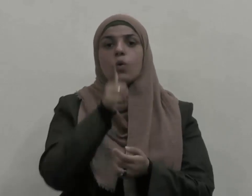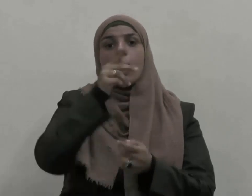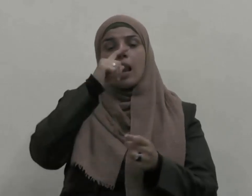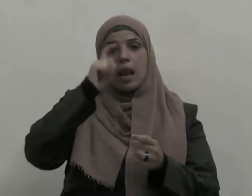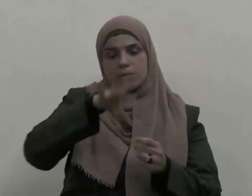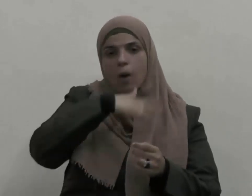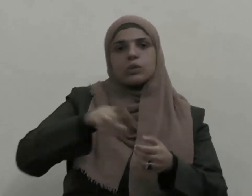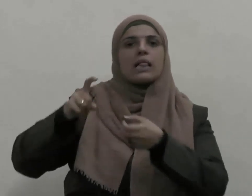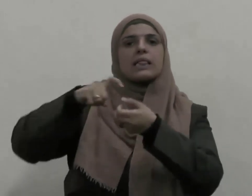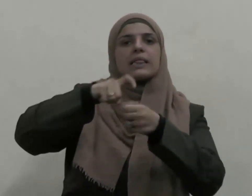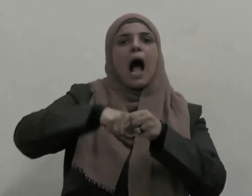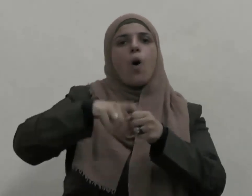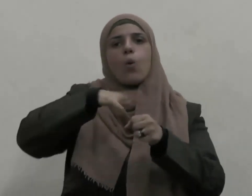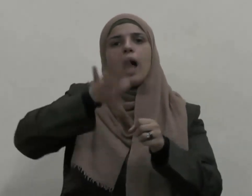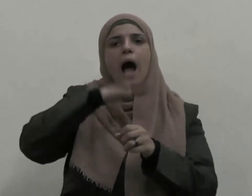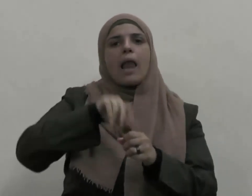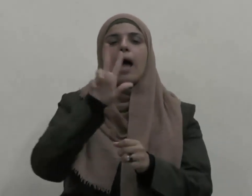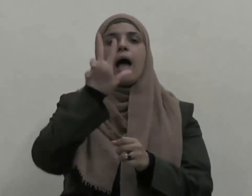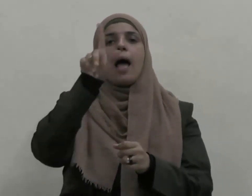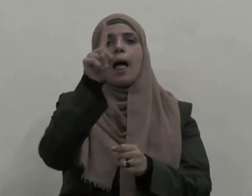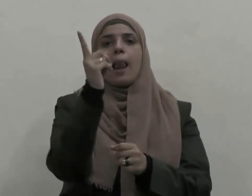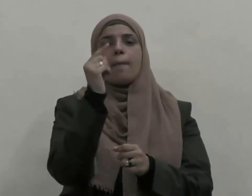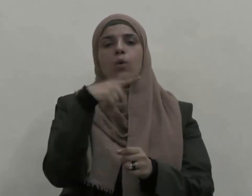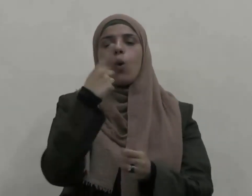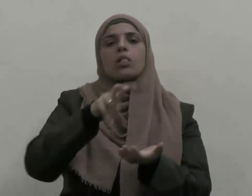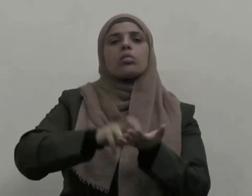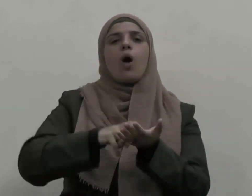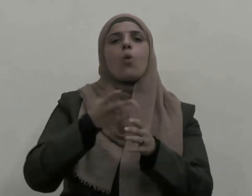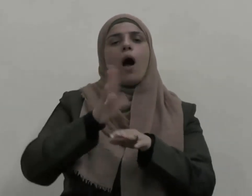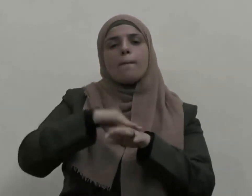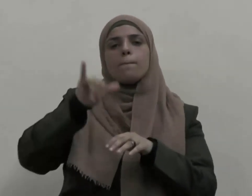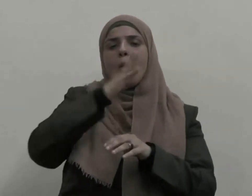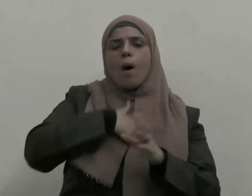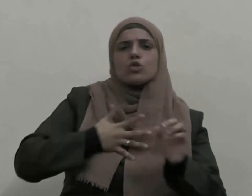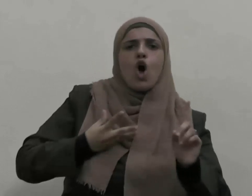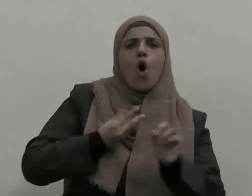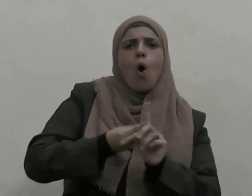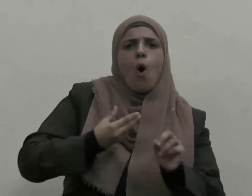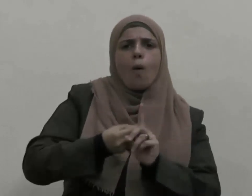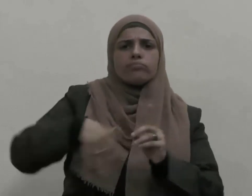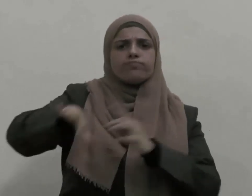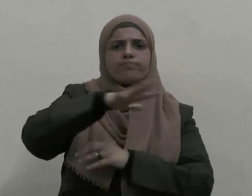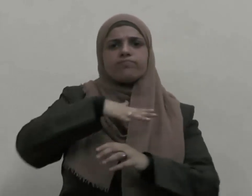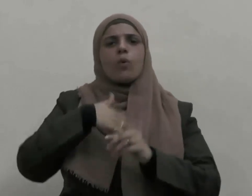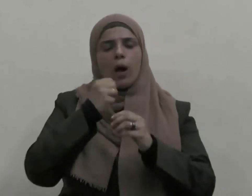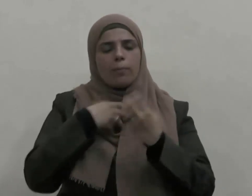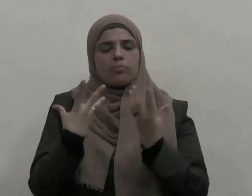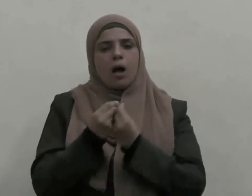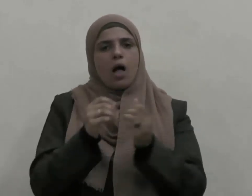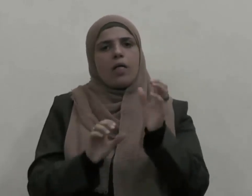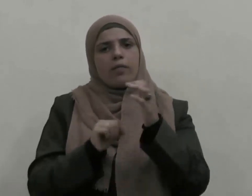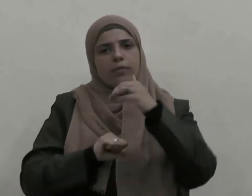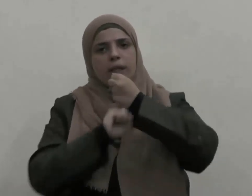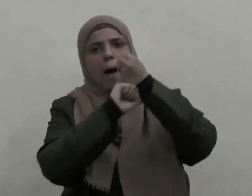والتقوى في إطار من المحبة والإيثار حتى يحقق